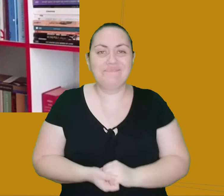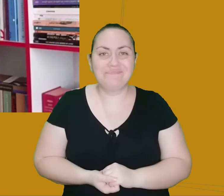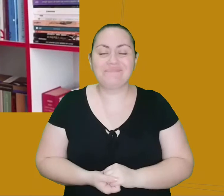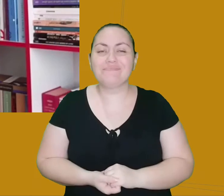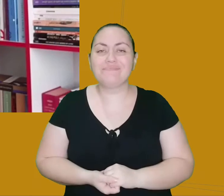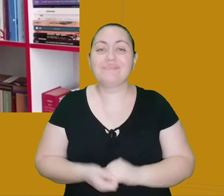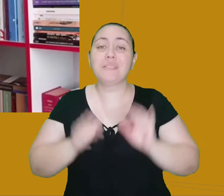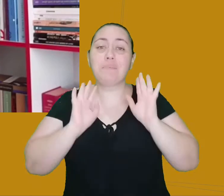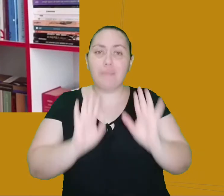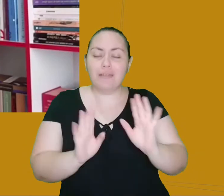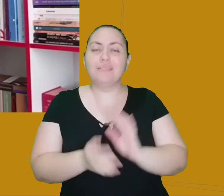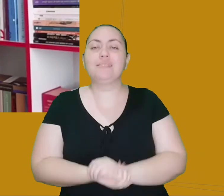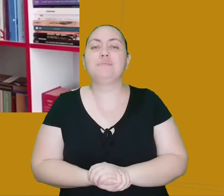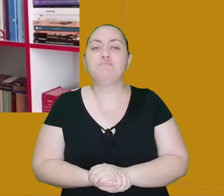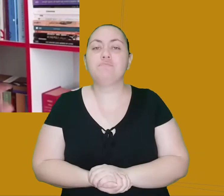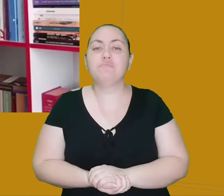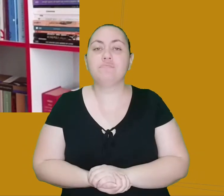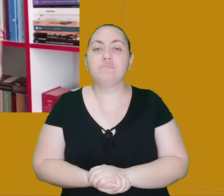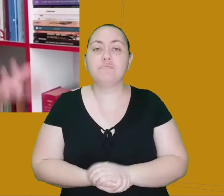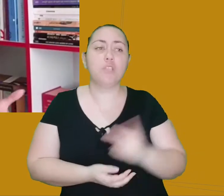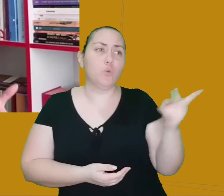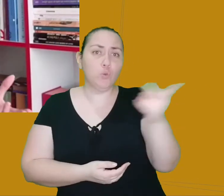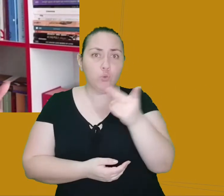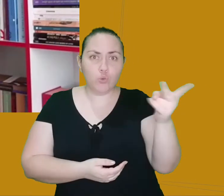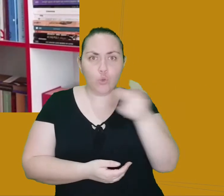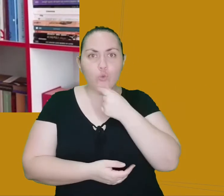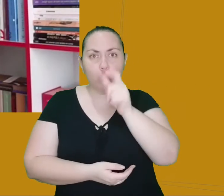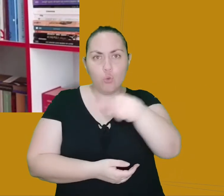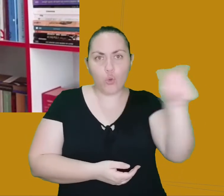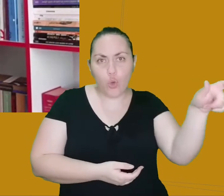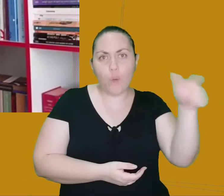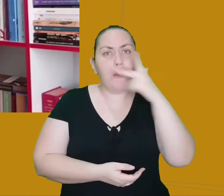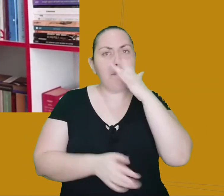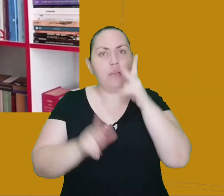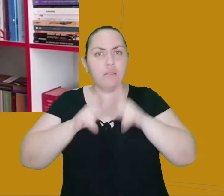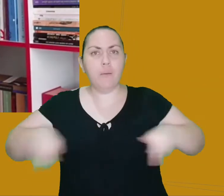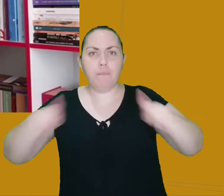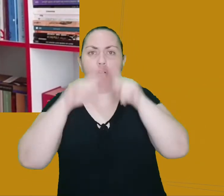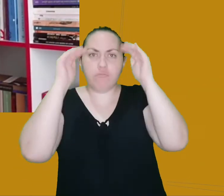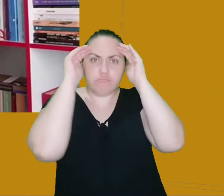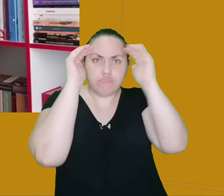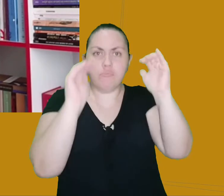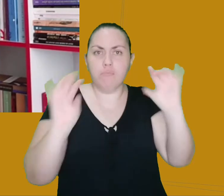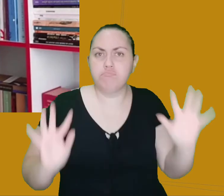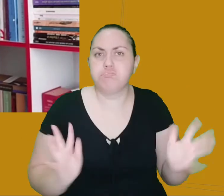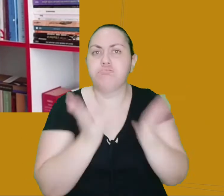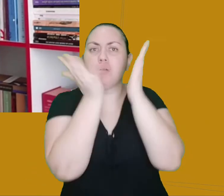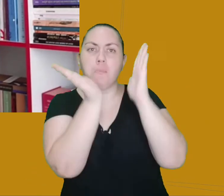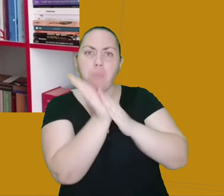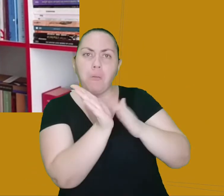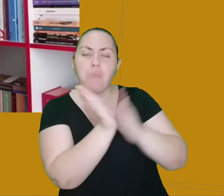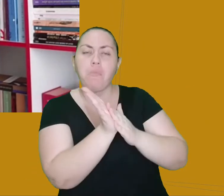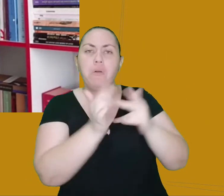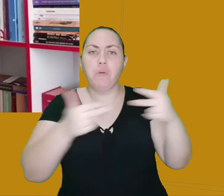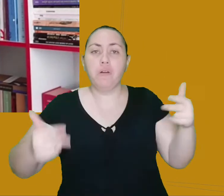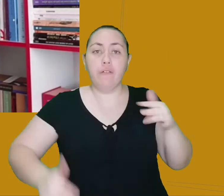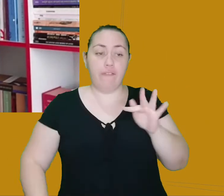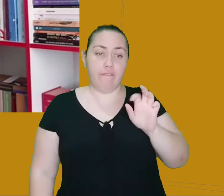Os dois parecem ser muito respeitados pelo povo, e muitos aplausos, muitas honrarias, e o Fernão e o Diogo ficam assim, tipo,